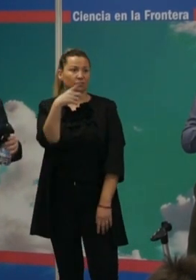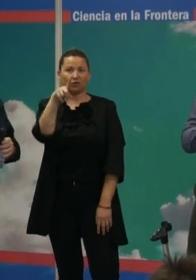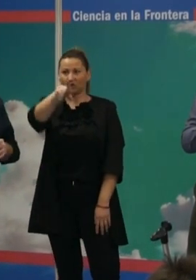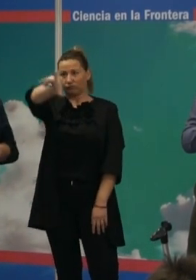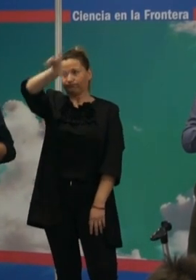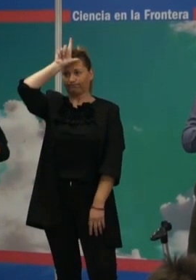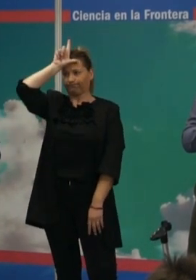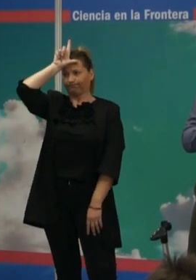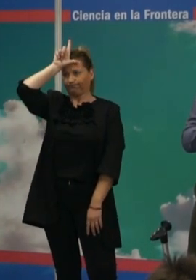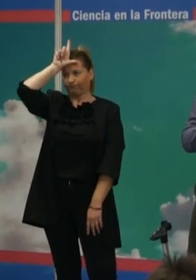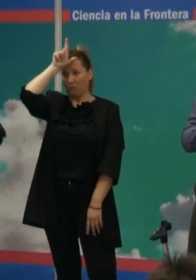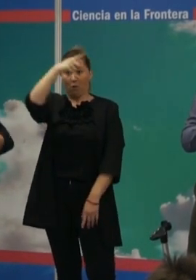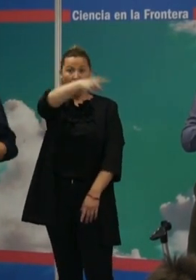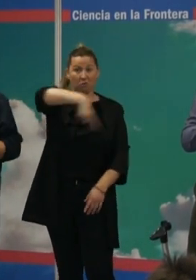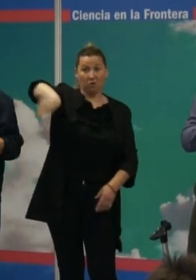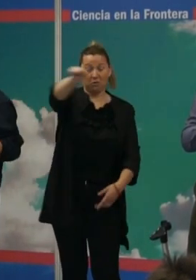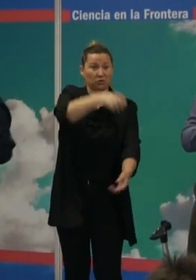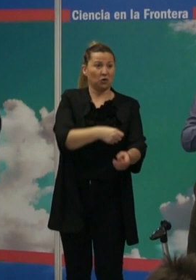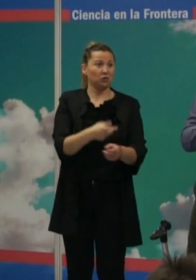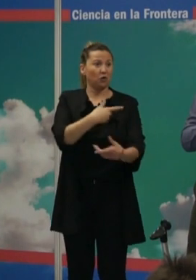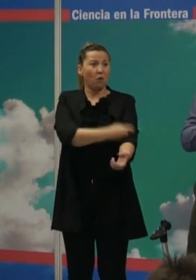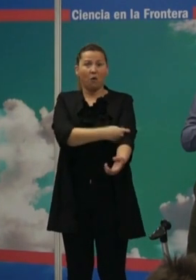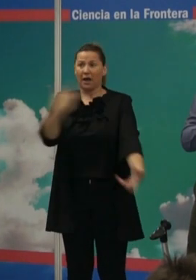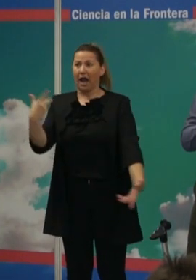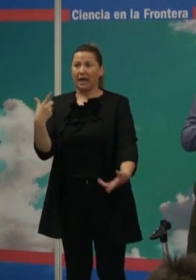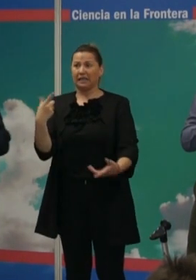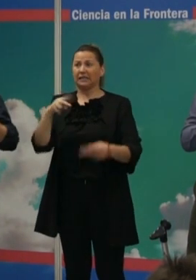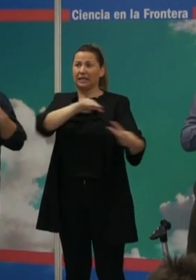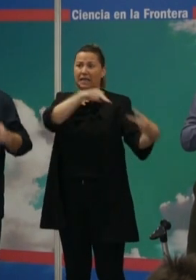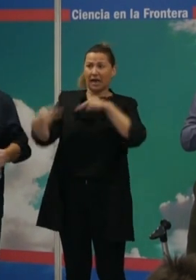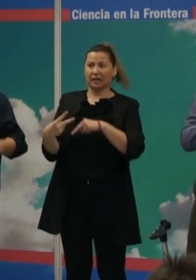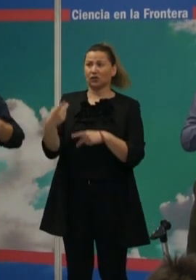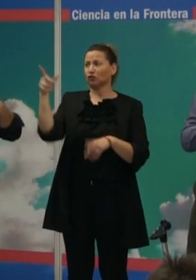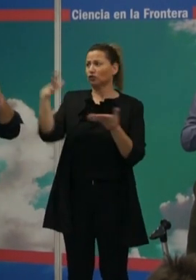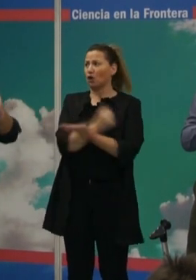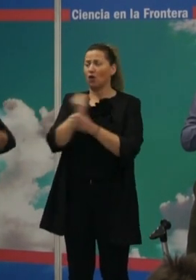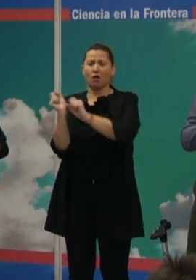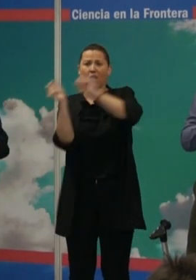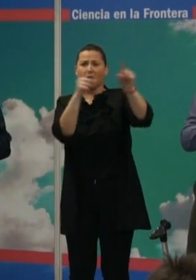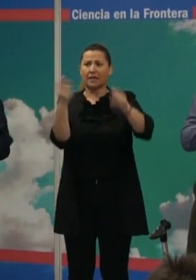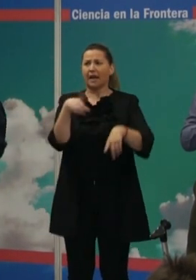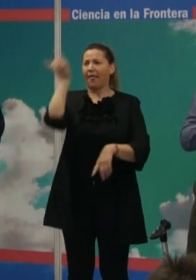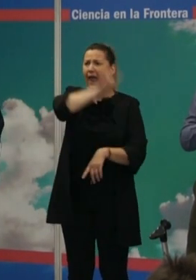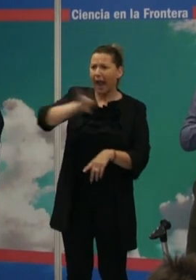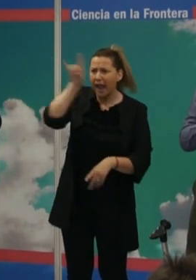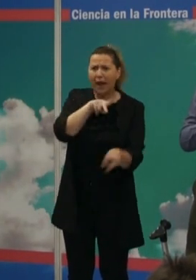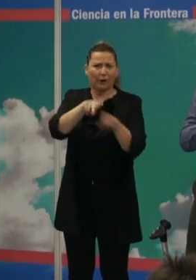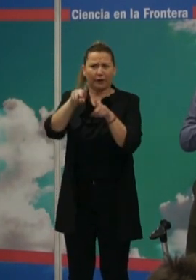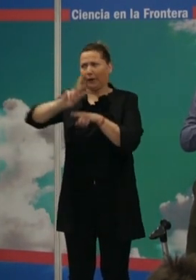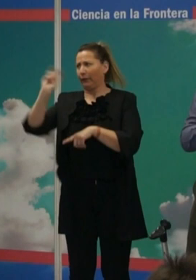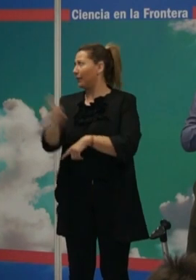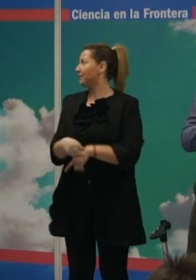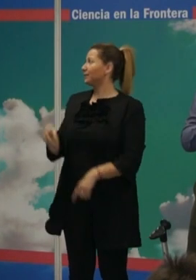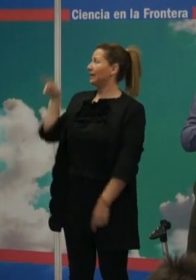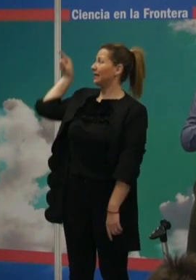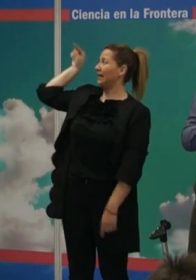análisis genético a todos vosotros, probablemente todos saldríamos inmigrantes y muchos saldríamos de origen negro y de cualquier parte del mundo. Incluso